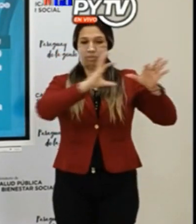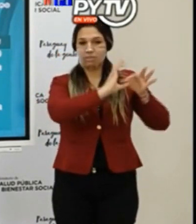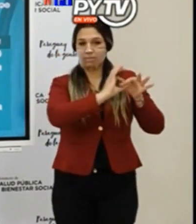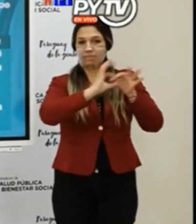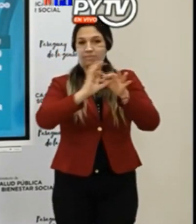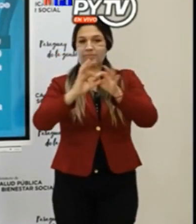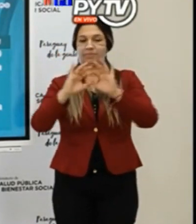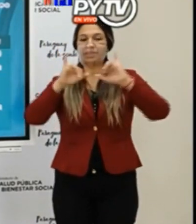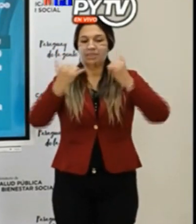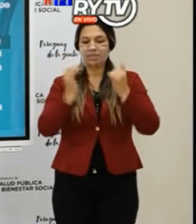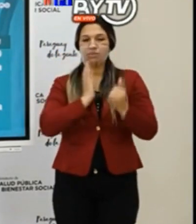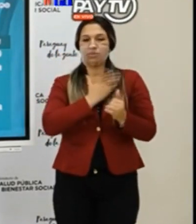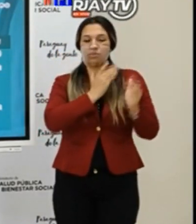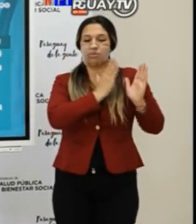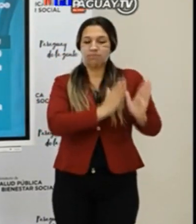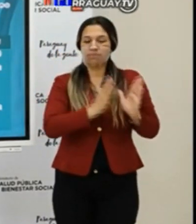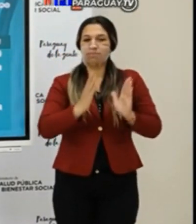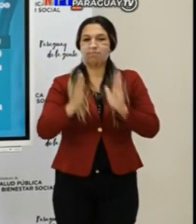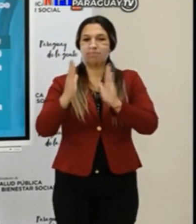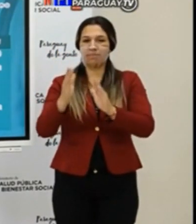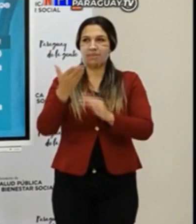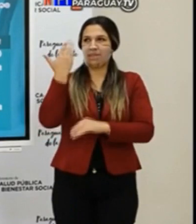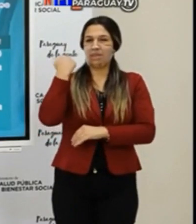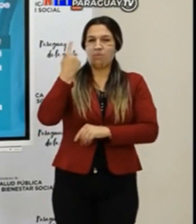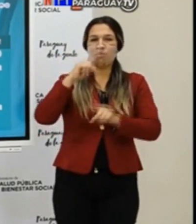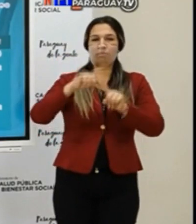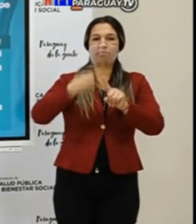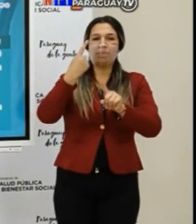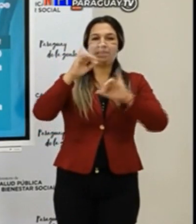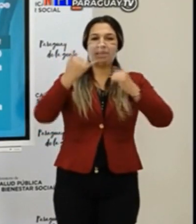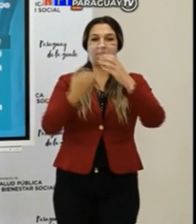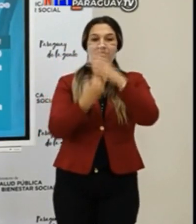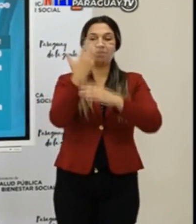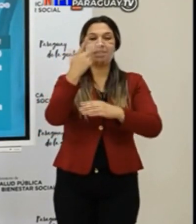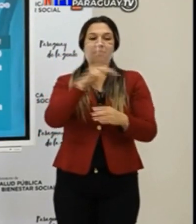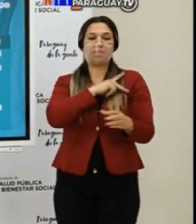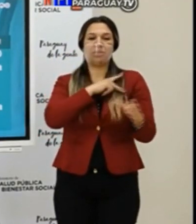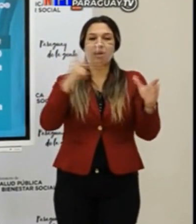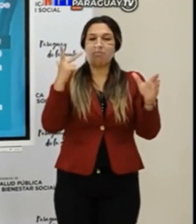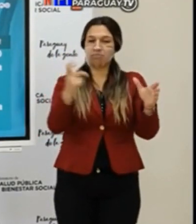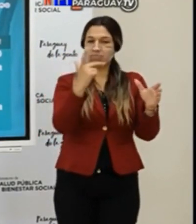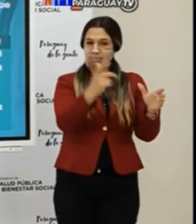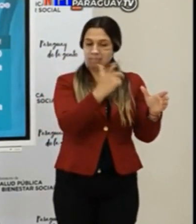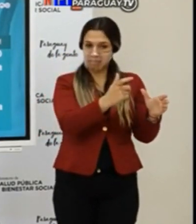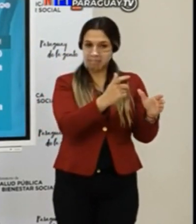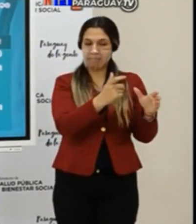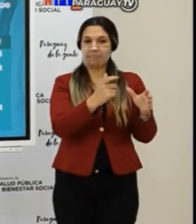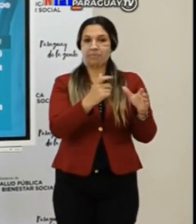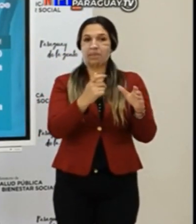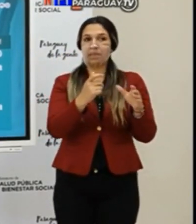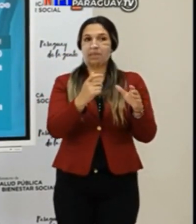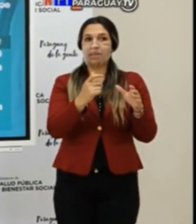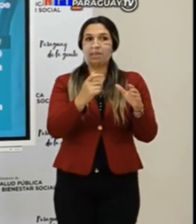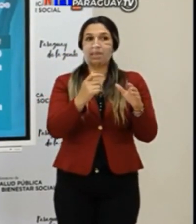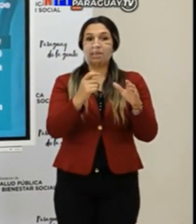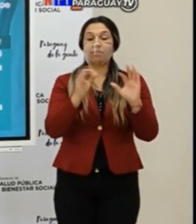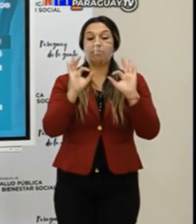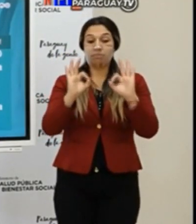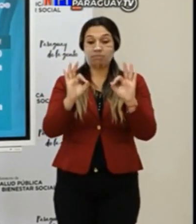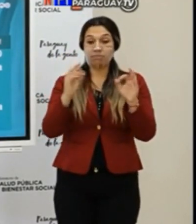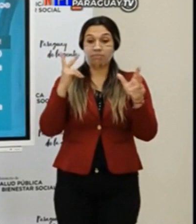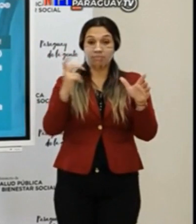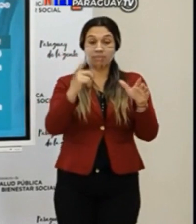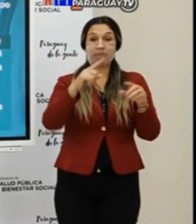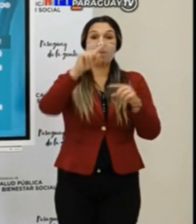plan de vacunación que ya hemos empezado hace un poco más de un mes atrás. Estas, y las, siguiente, en la